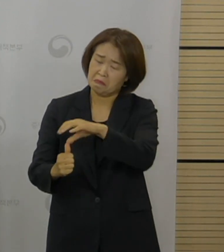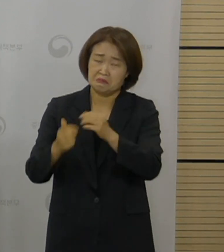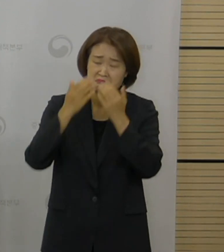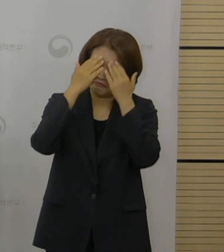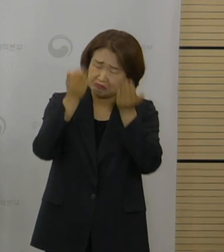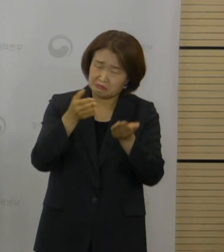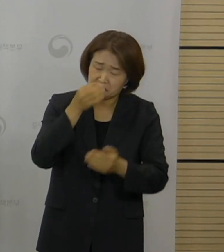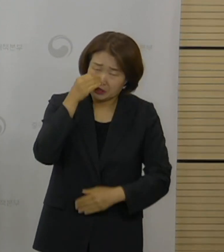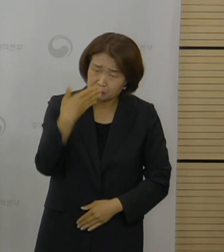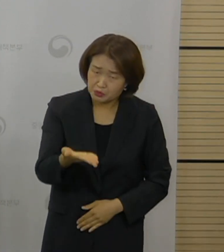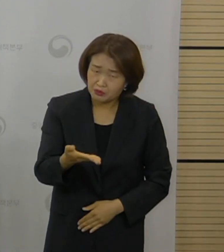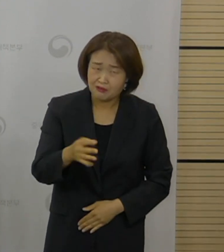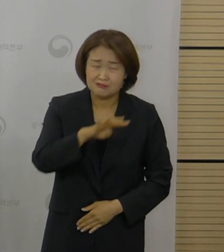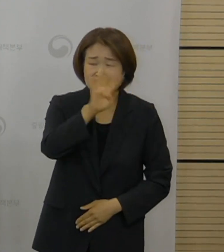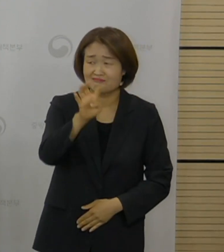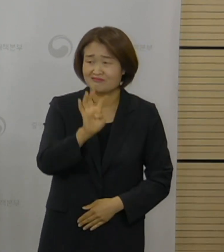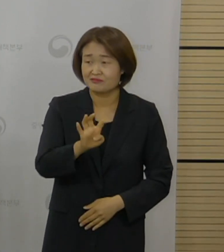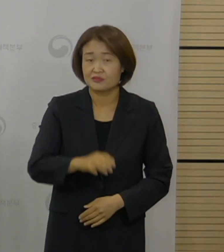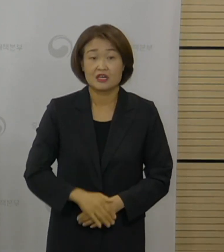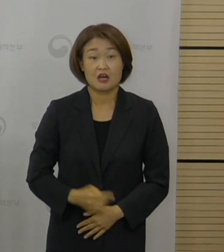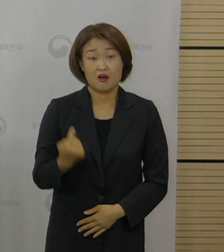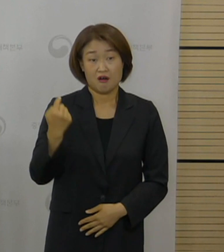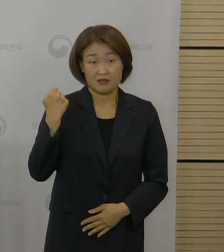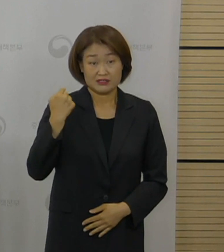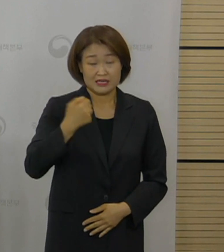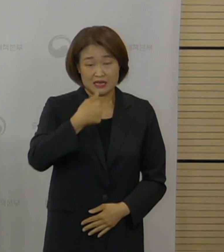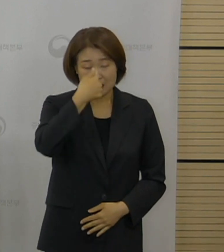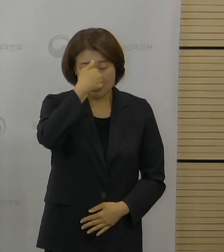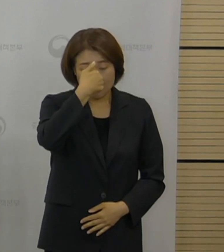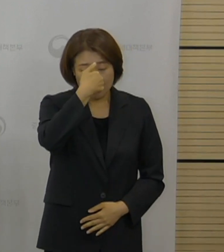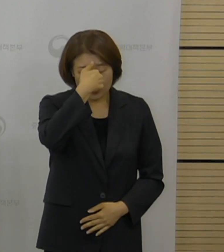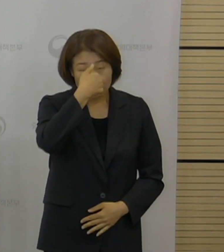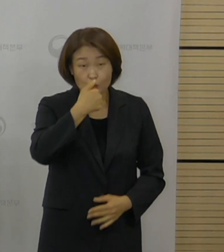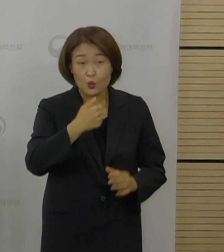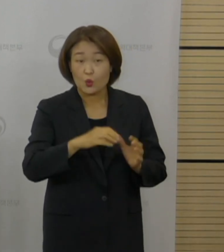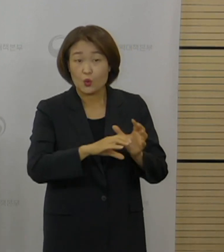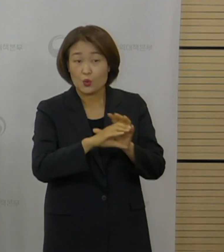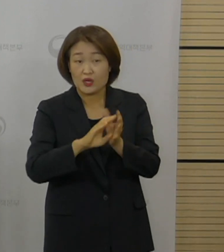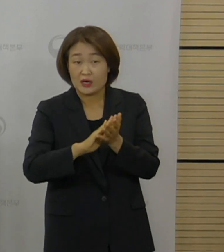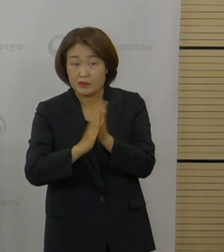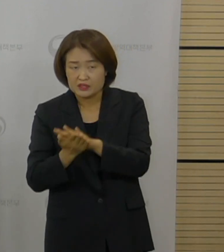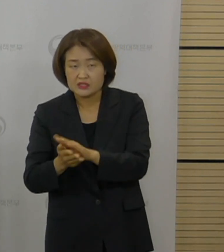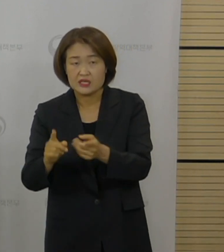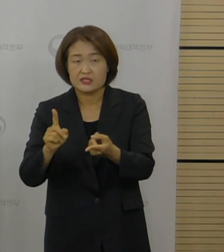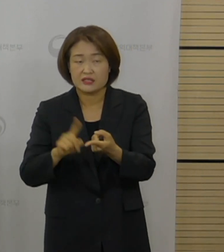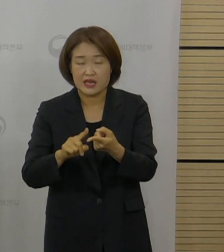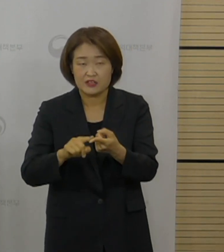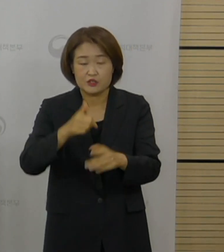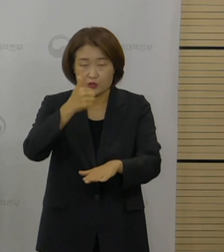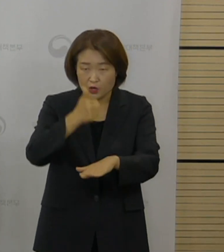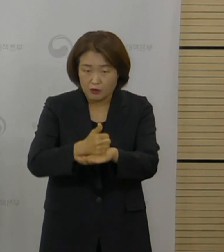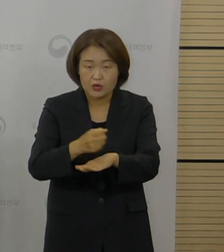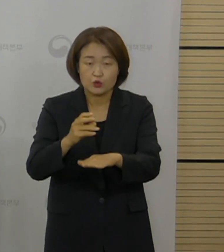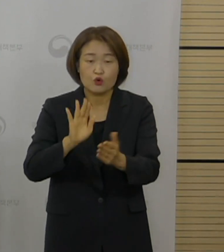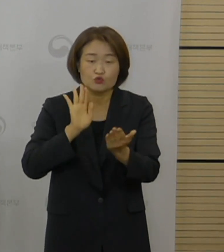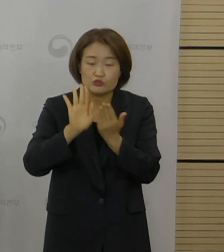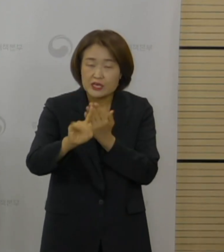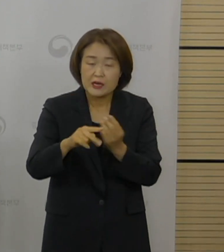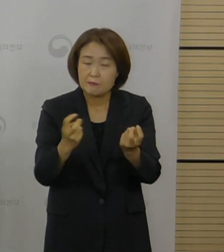어제 전반적으로 델타 변이 관련해서 상황 평가, 그 다음에 후속 조치 계획에 대해서는